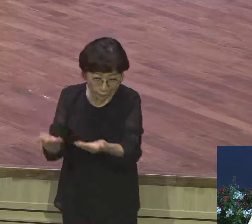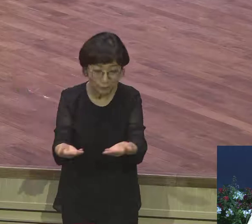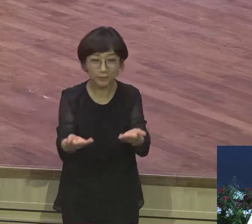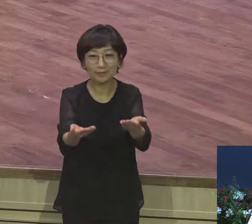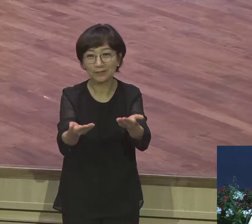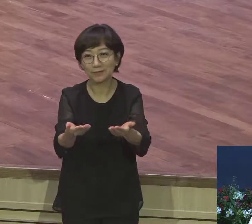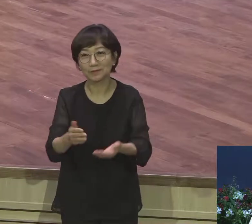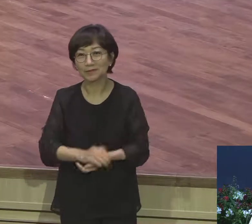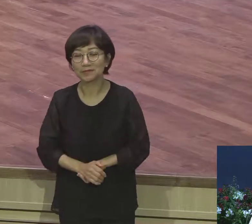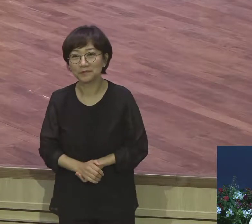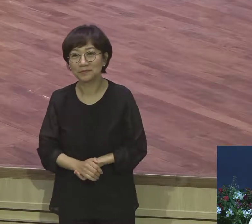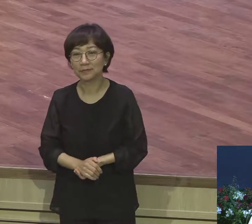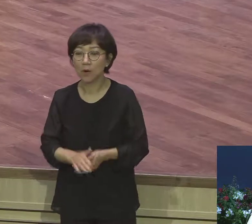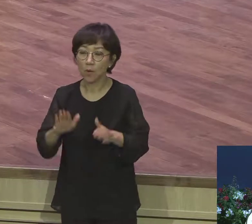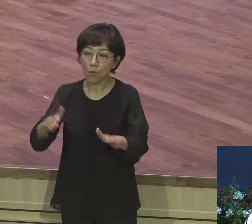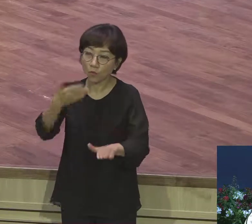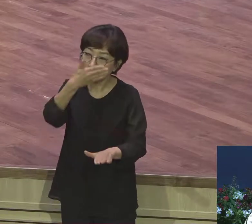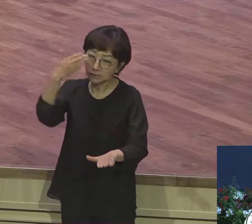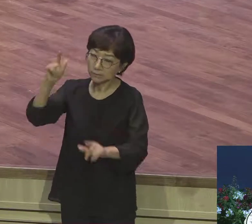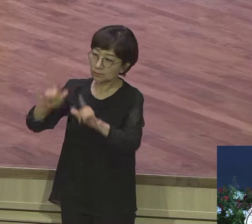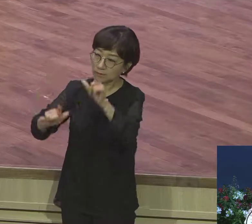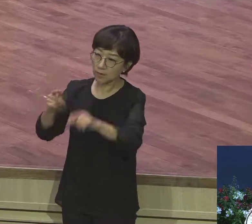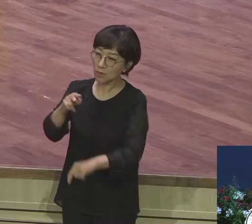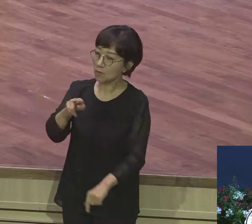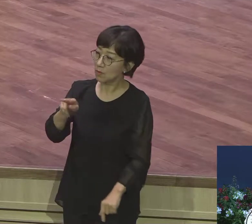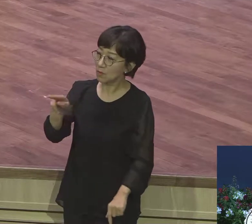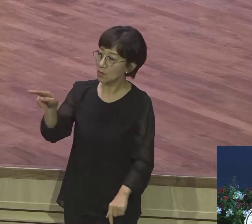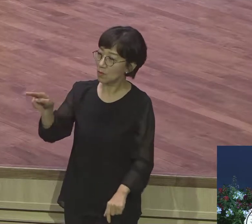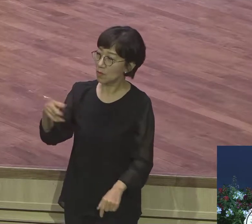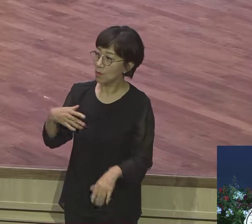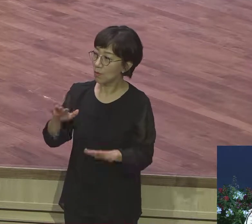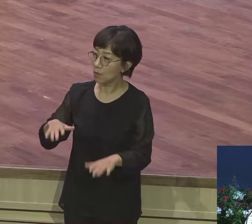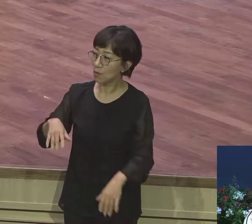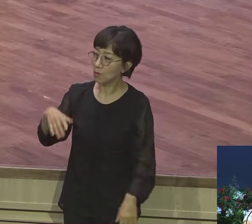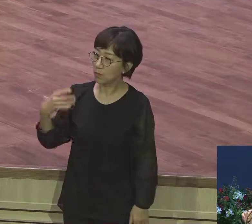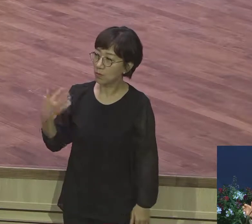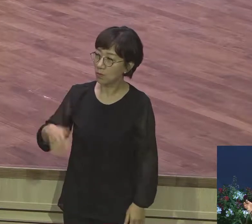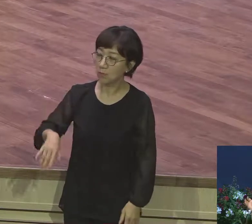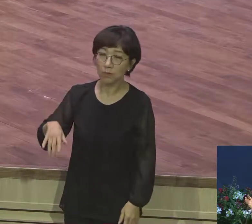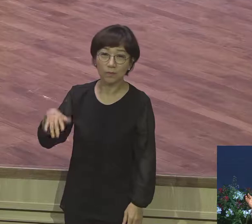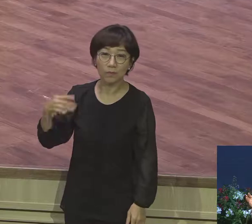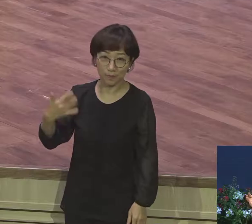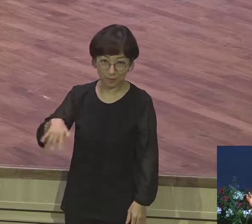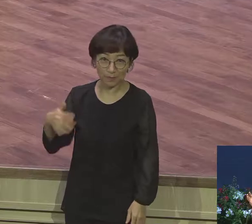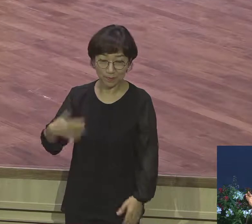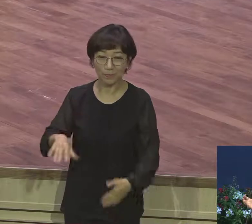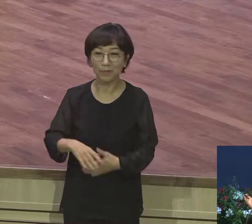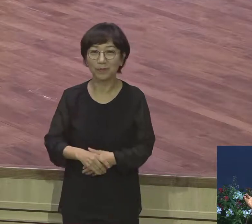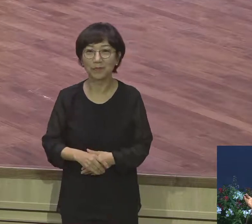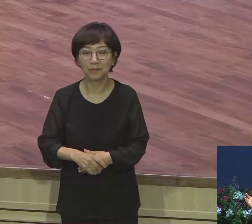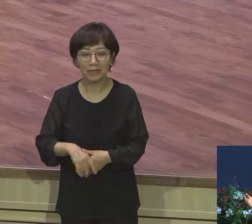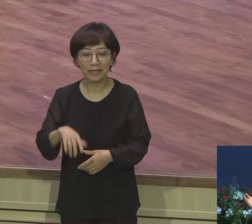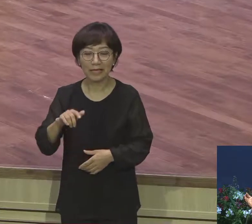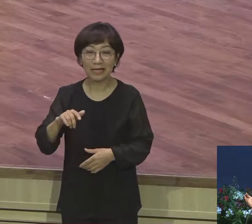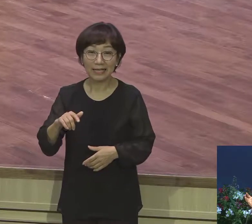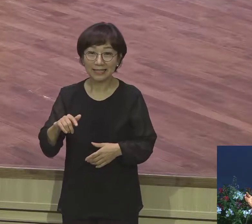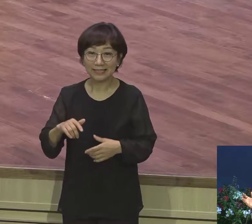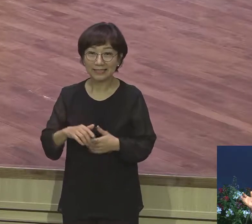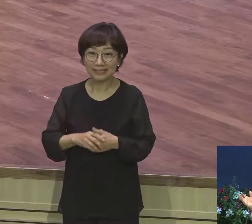스케일이 있는 오늘 순서를 가졌는데 이런 하나님의 스케일을 계속 나타내시기